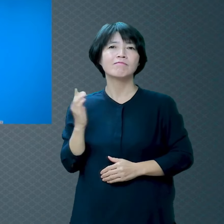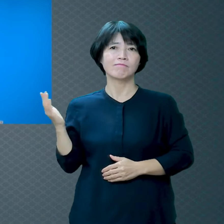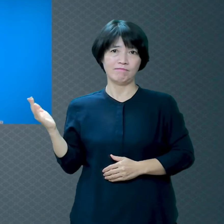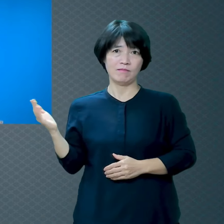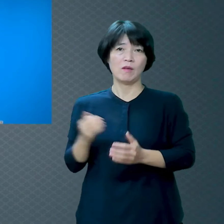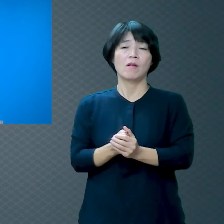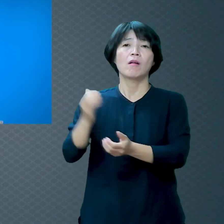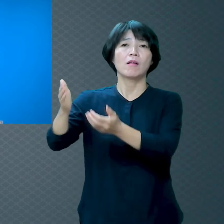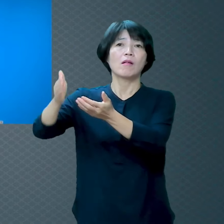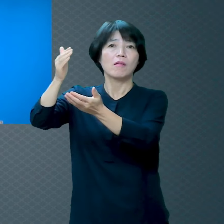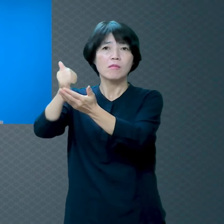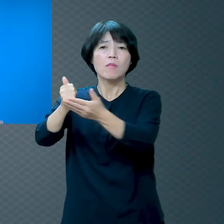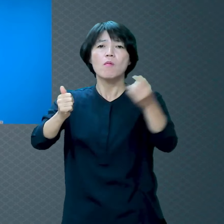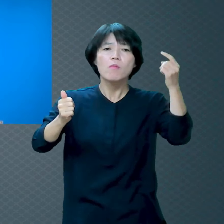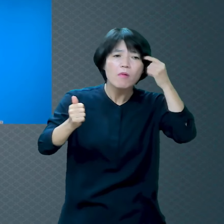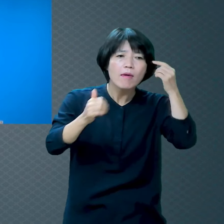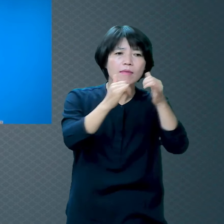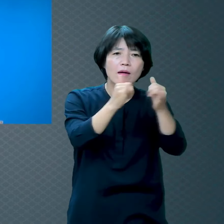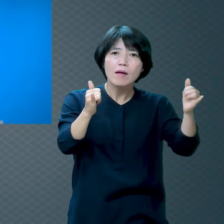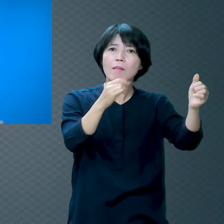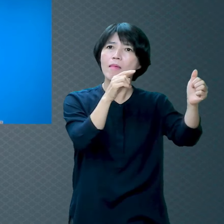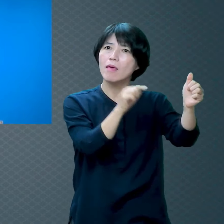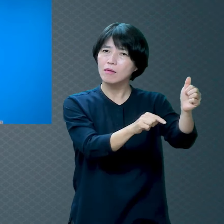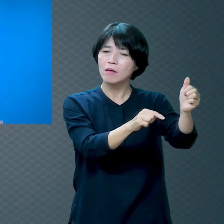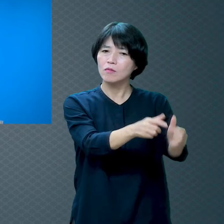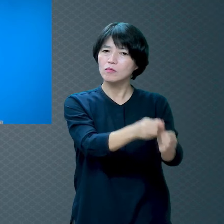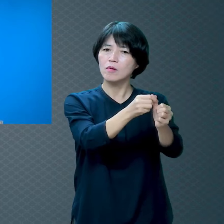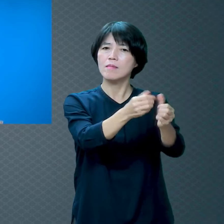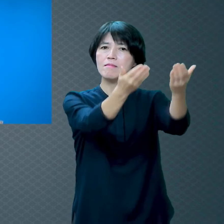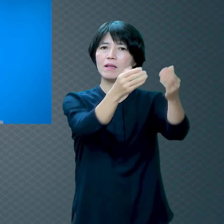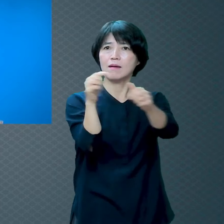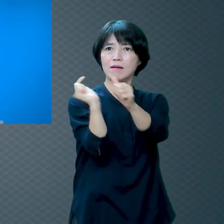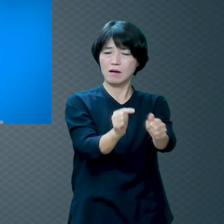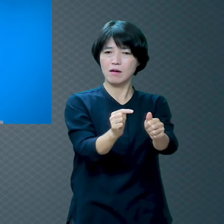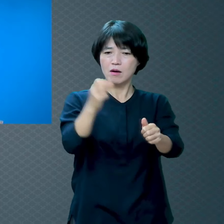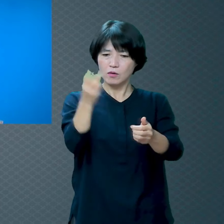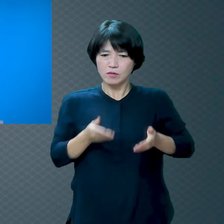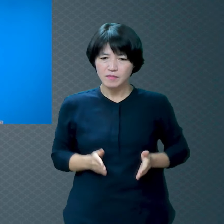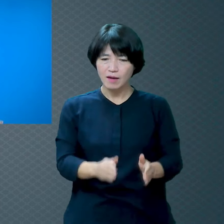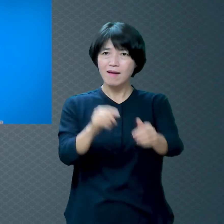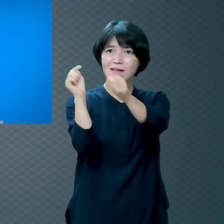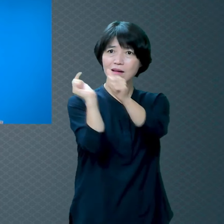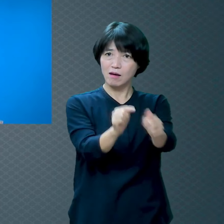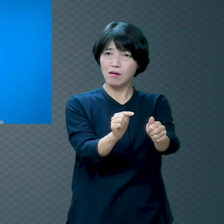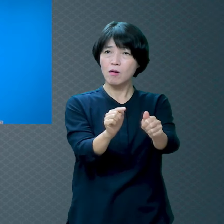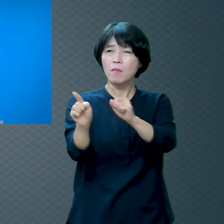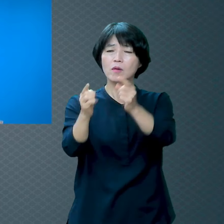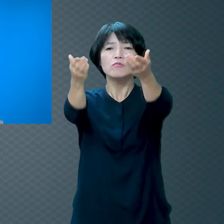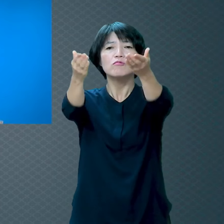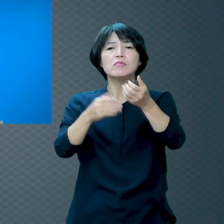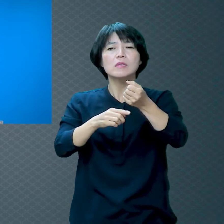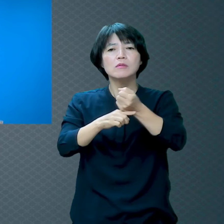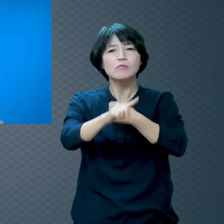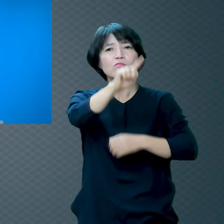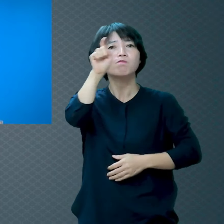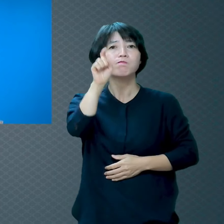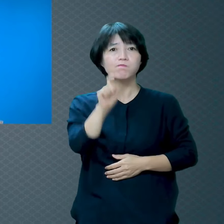사람에게 구원을 받으라 또는 거듭나라라고 말씀을 하실까